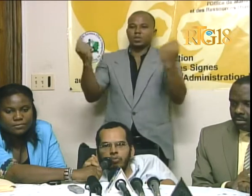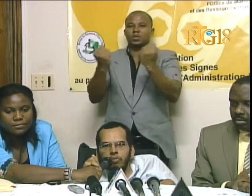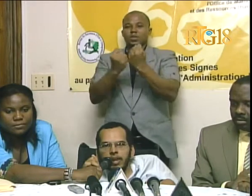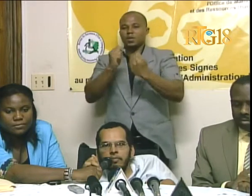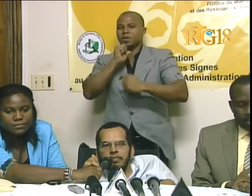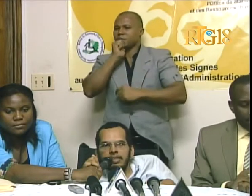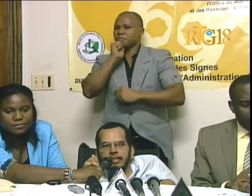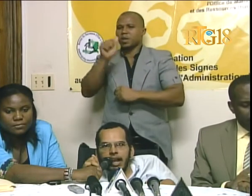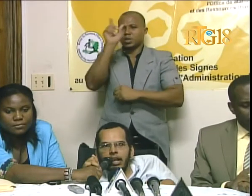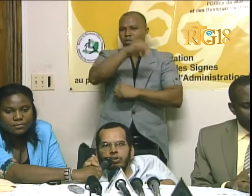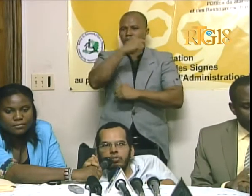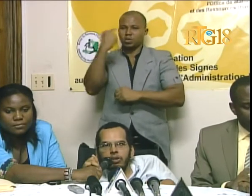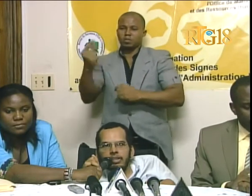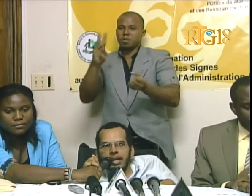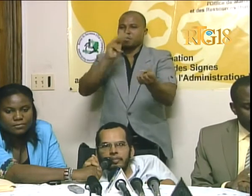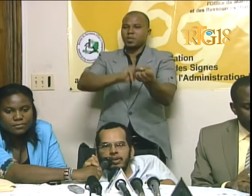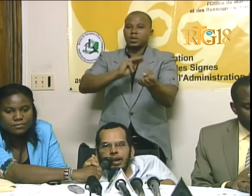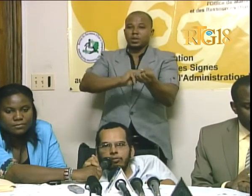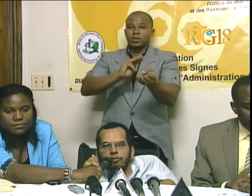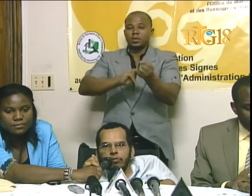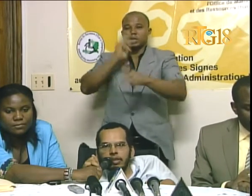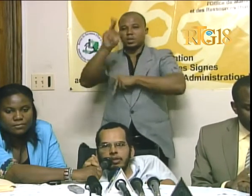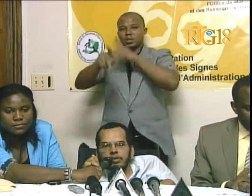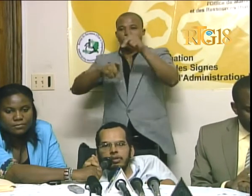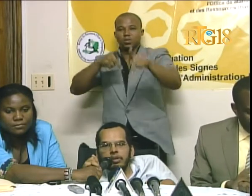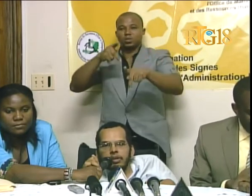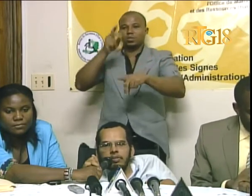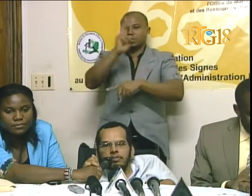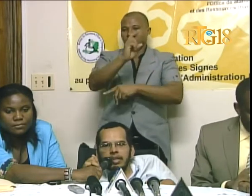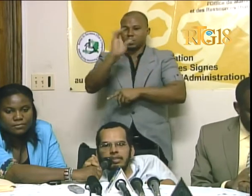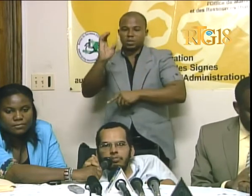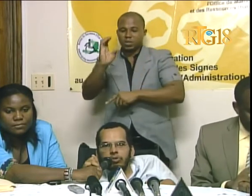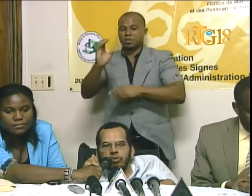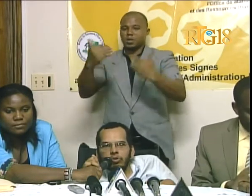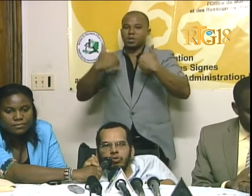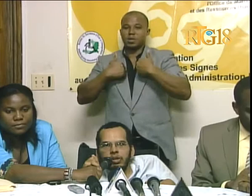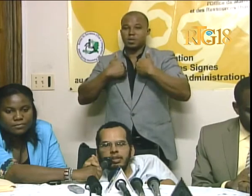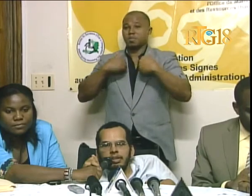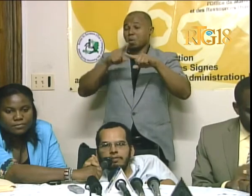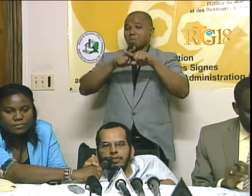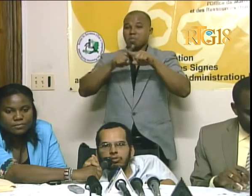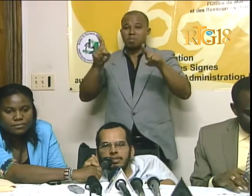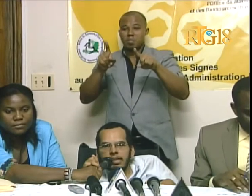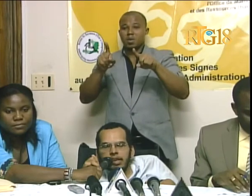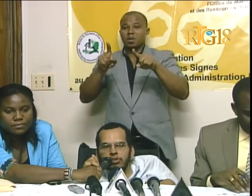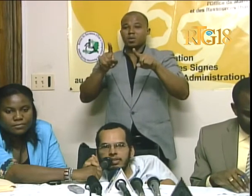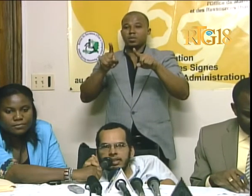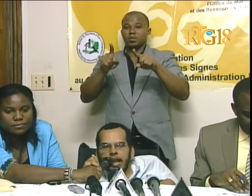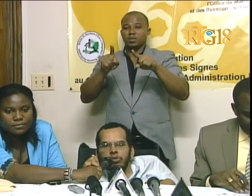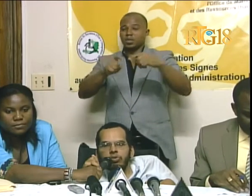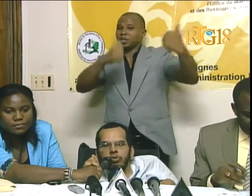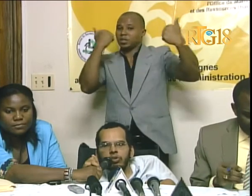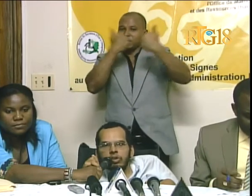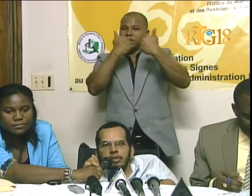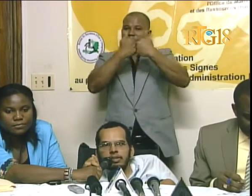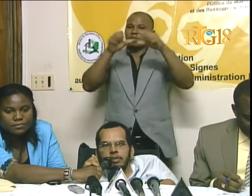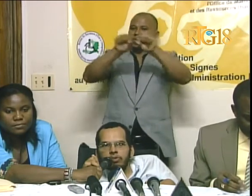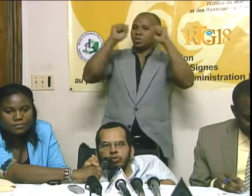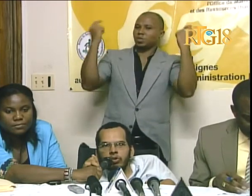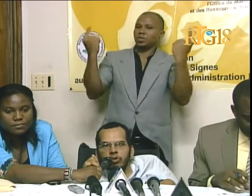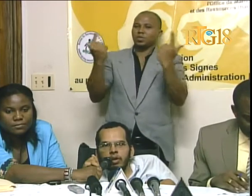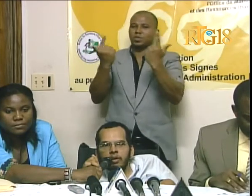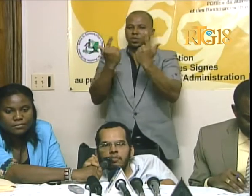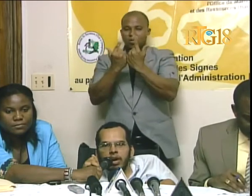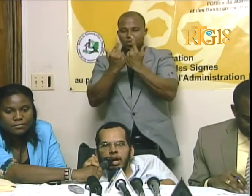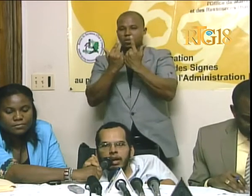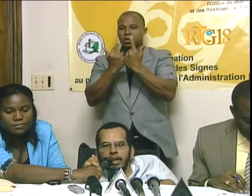problem medikal ke moun handikapé ap konfronte, men se puto defi sosyal yo, se